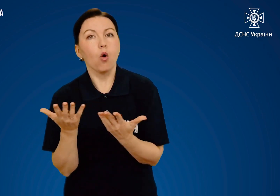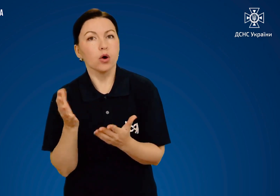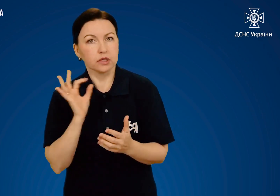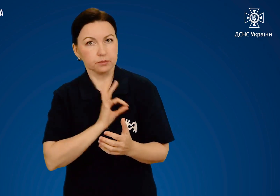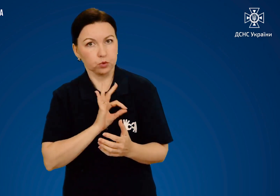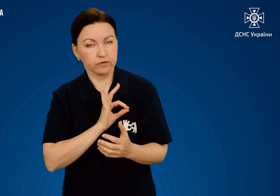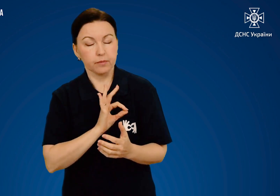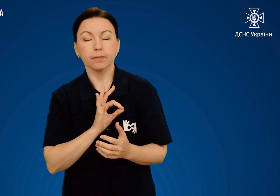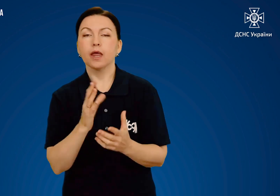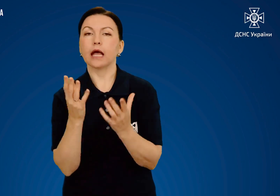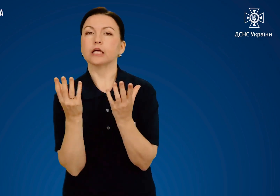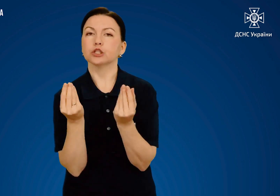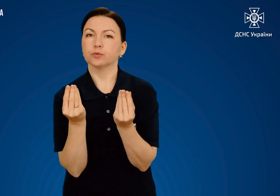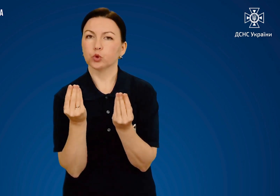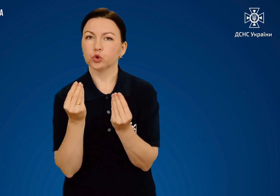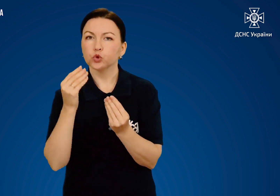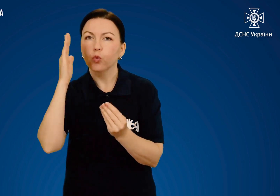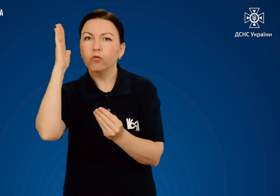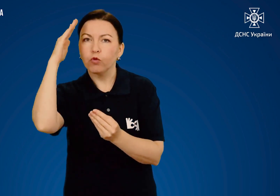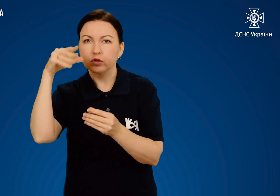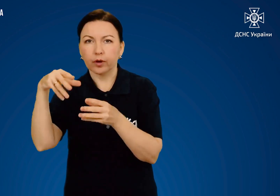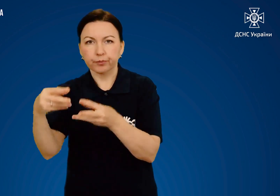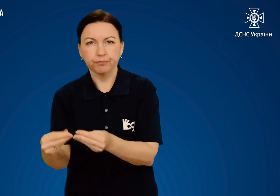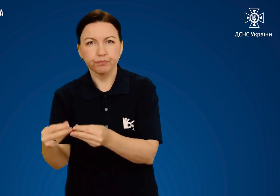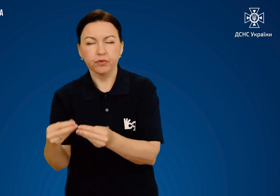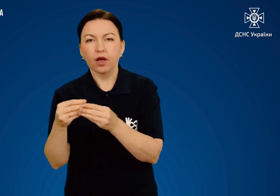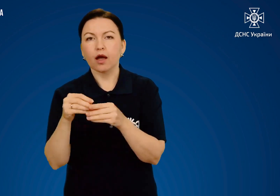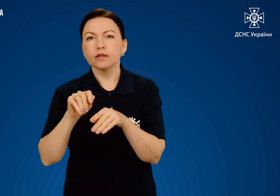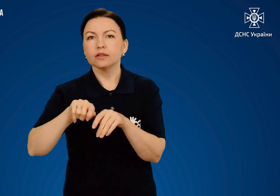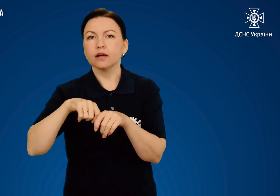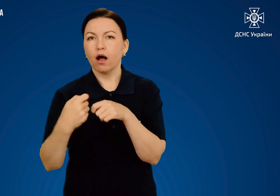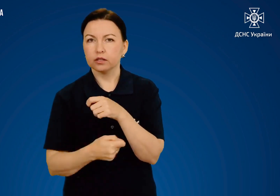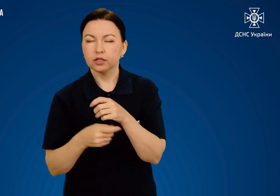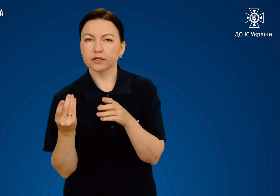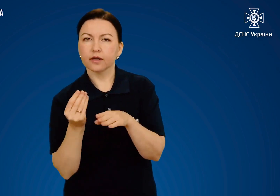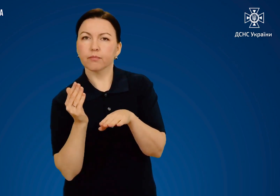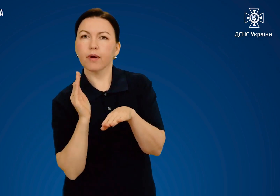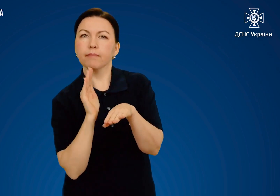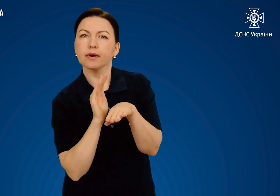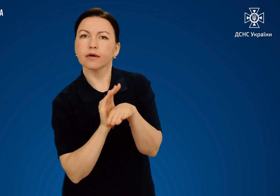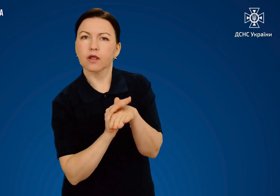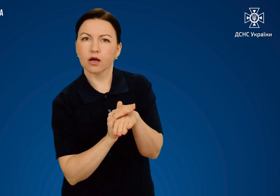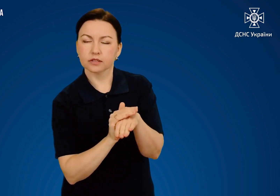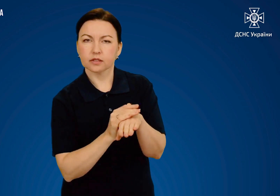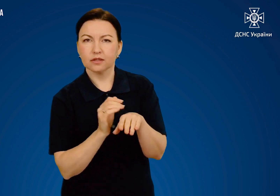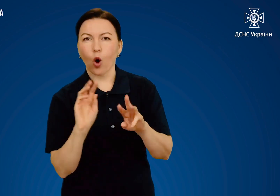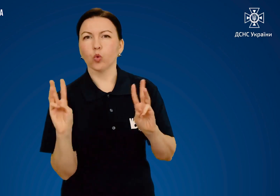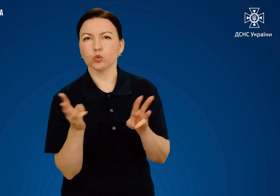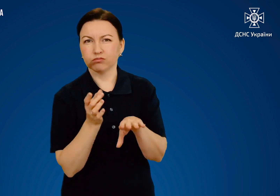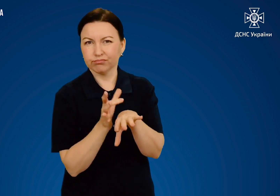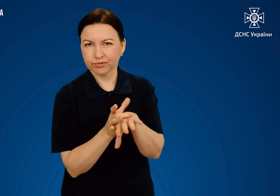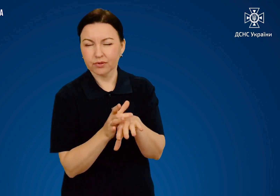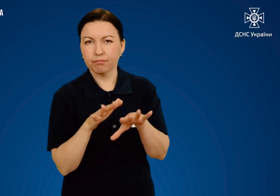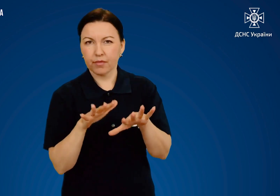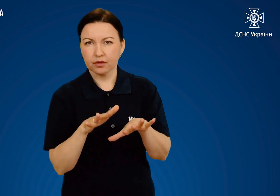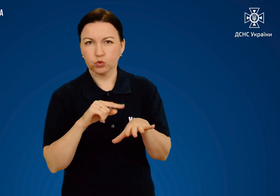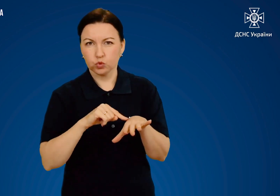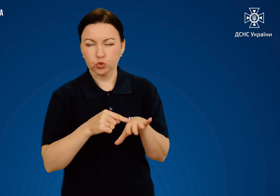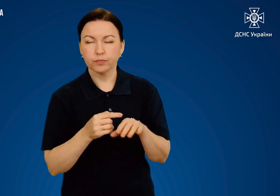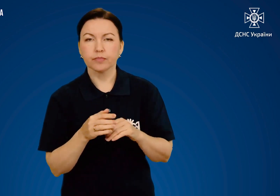потрібно використовувати змочену у воді тканину, яку потрібно прикласти на ушкоджену ділянку.